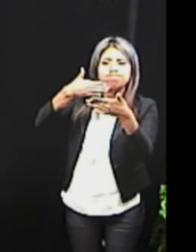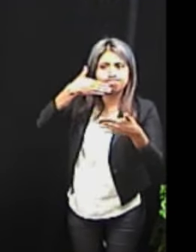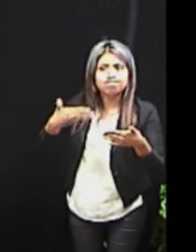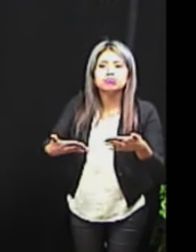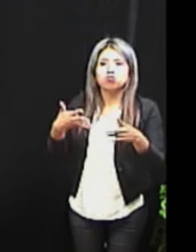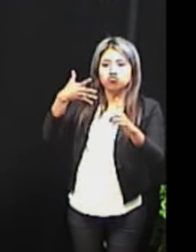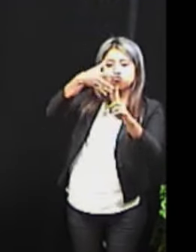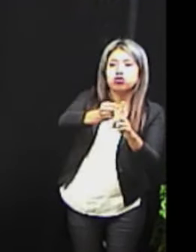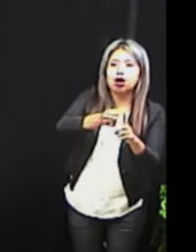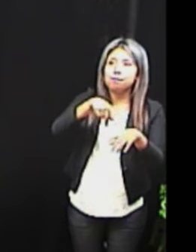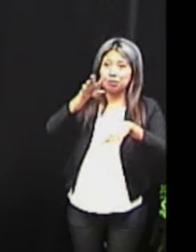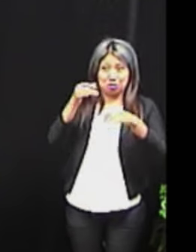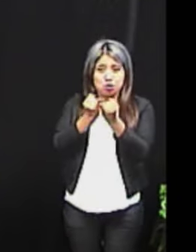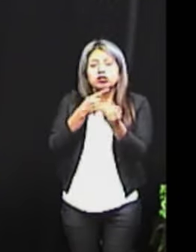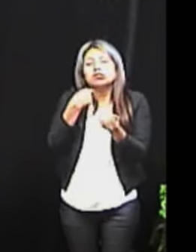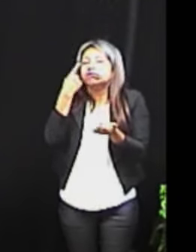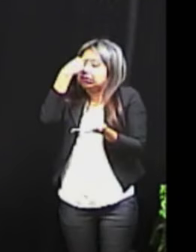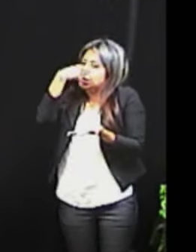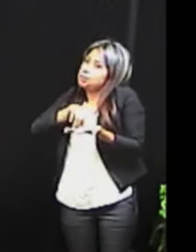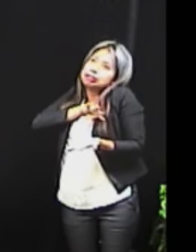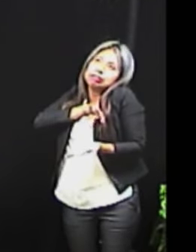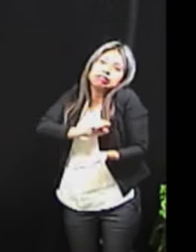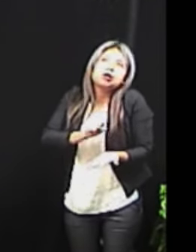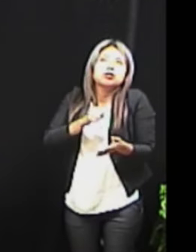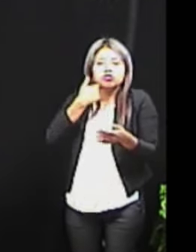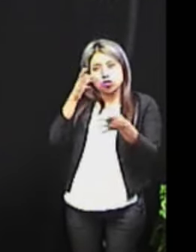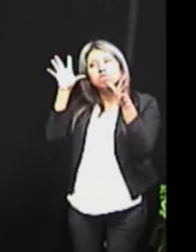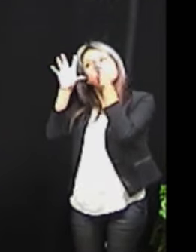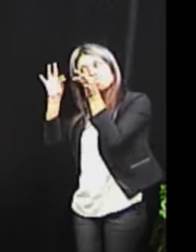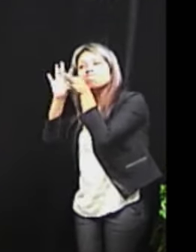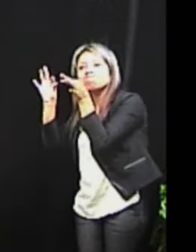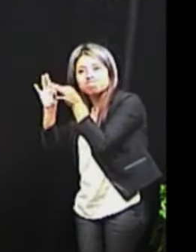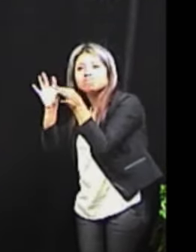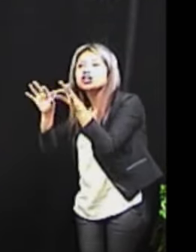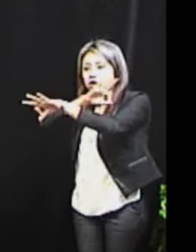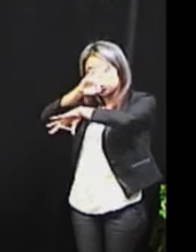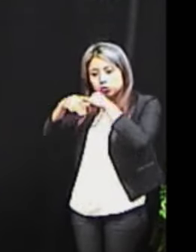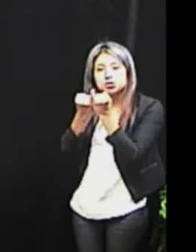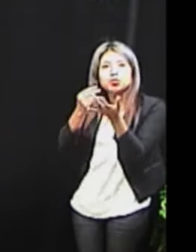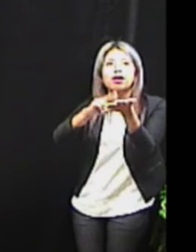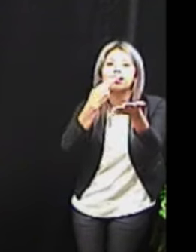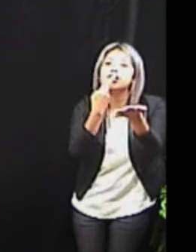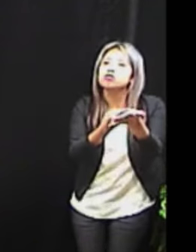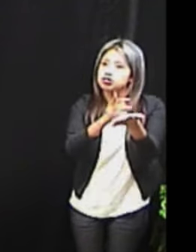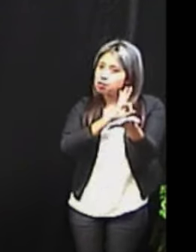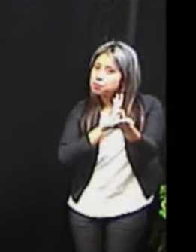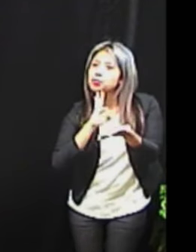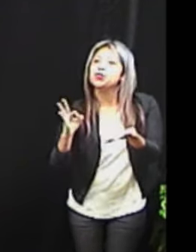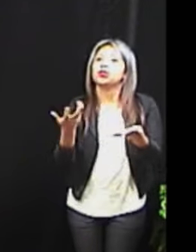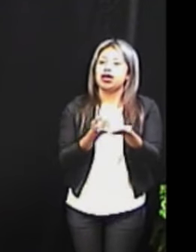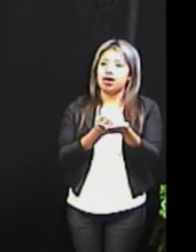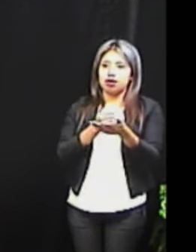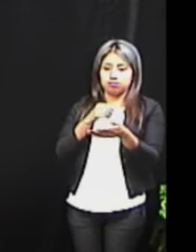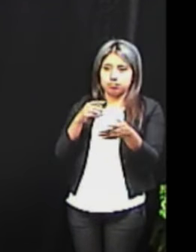con discapacidad. Pero me encantaría poder describirte cómo lograr que Reynosa sea una de las primeras ciudades